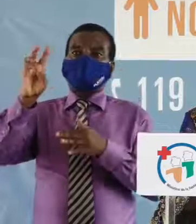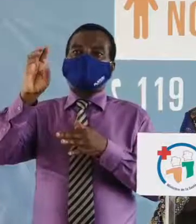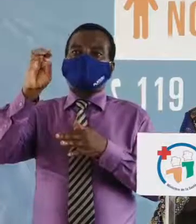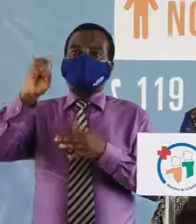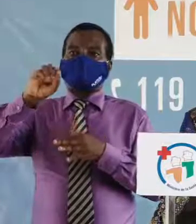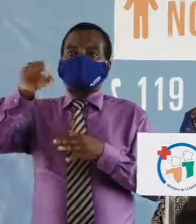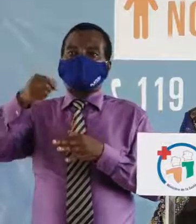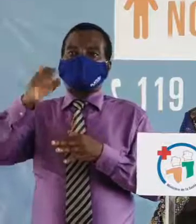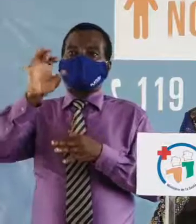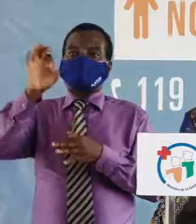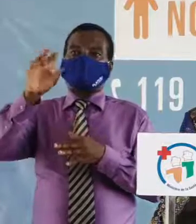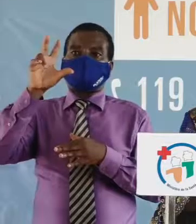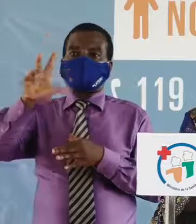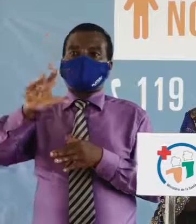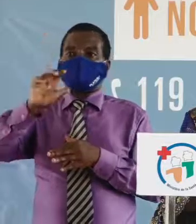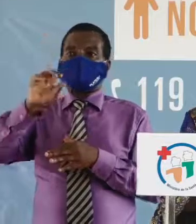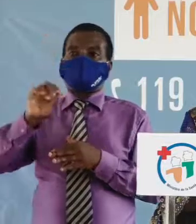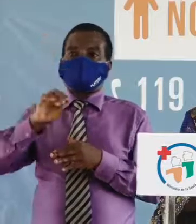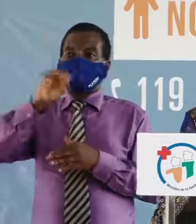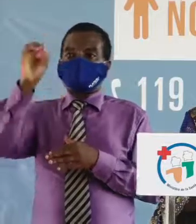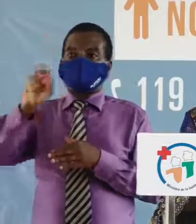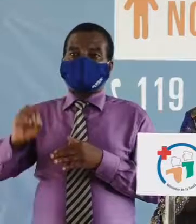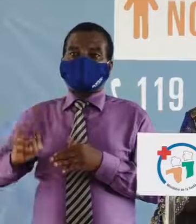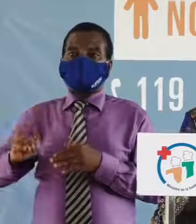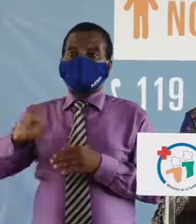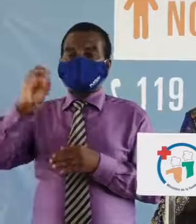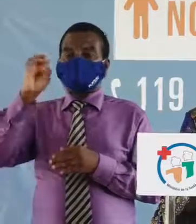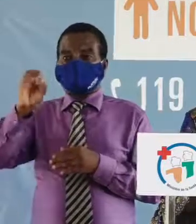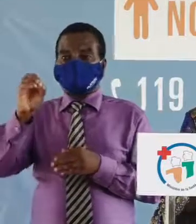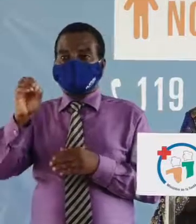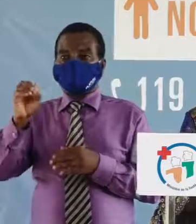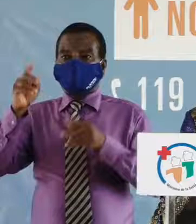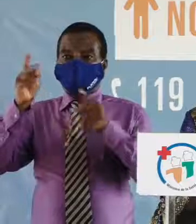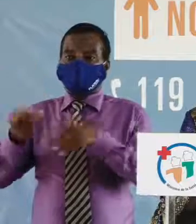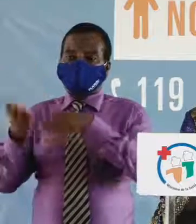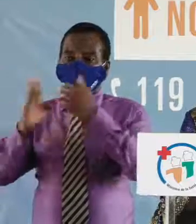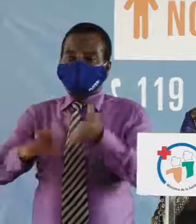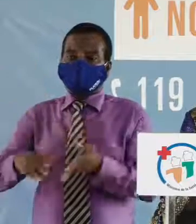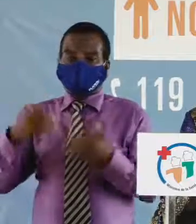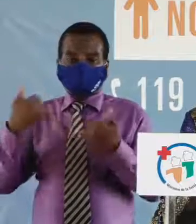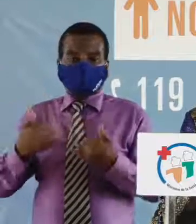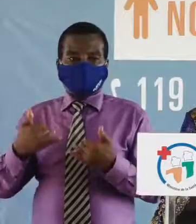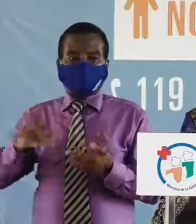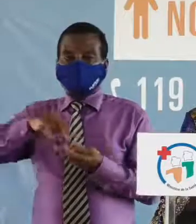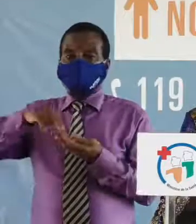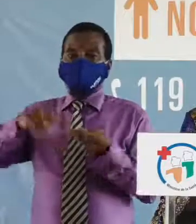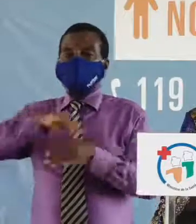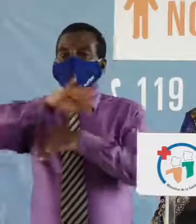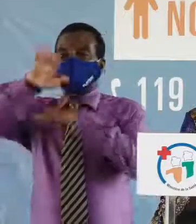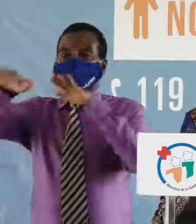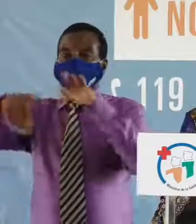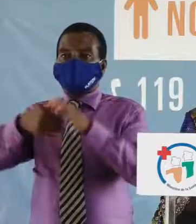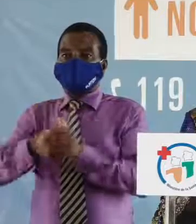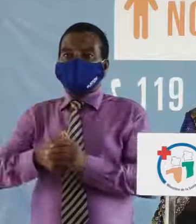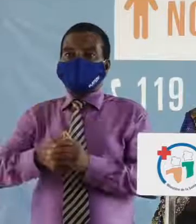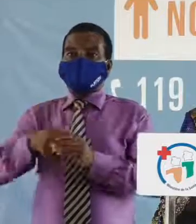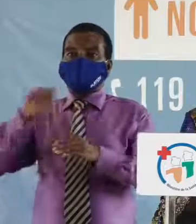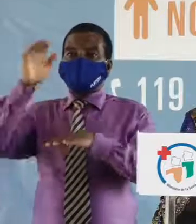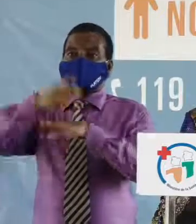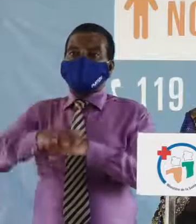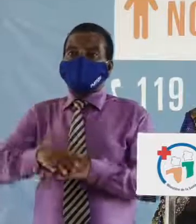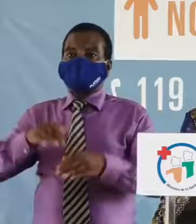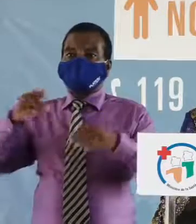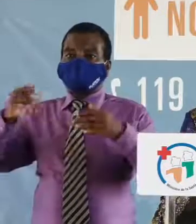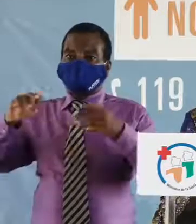des cas dépistés à la date d'hier. 0 décès notifiés, maintenant le nombre total de décès liés à la maladie à